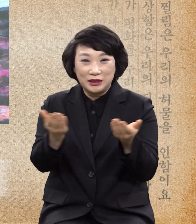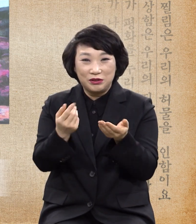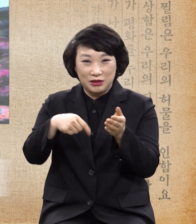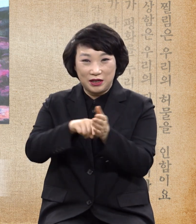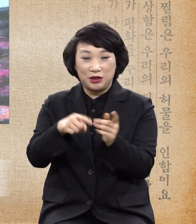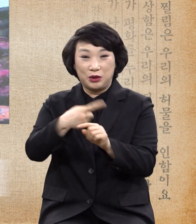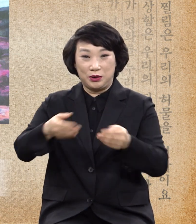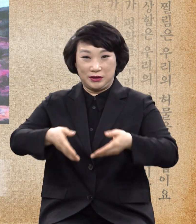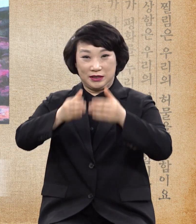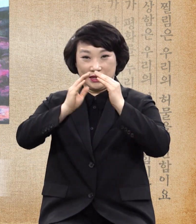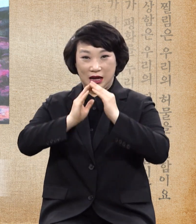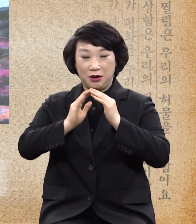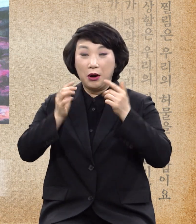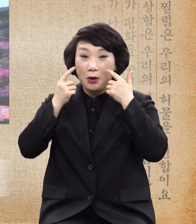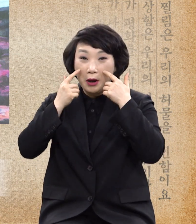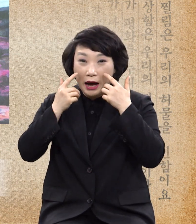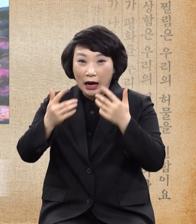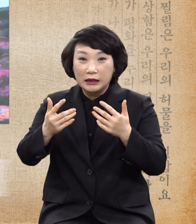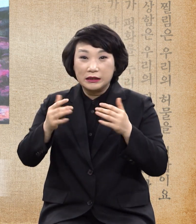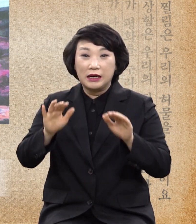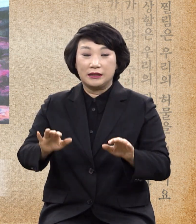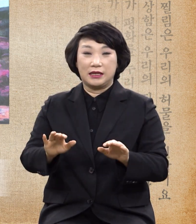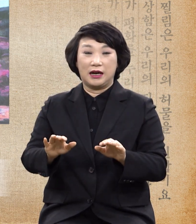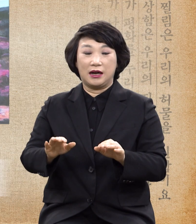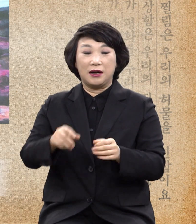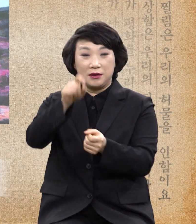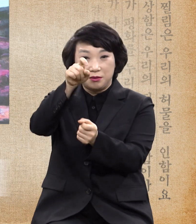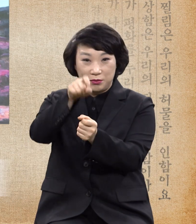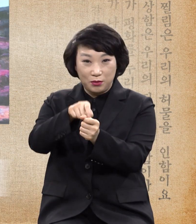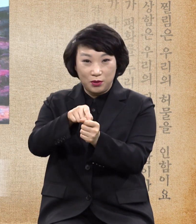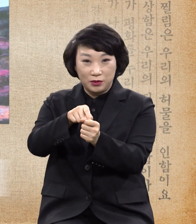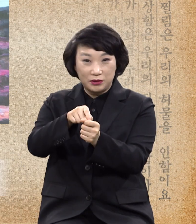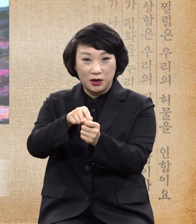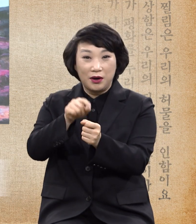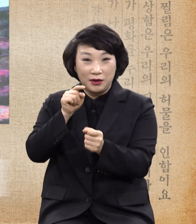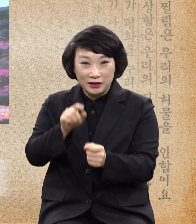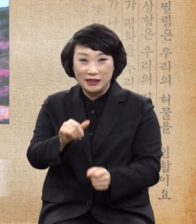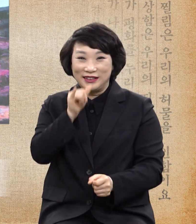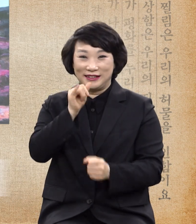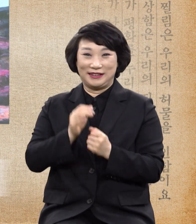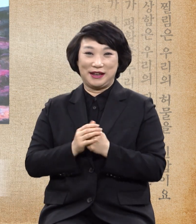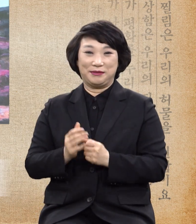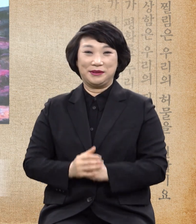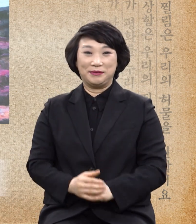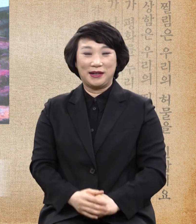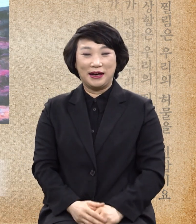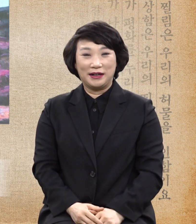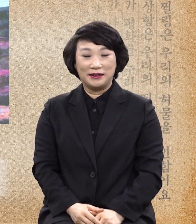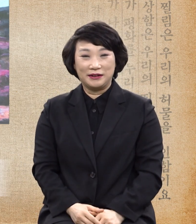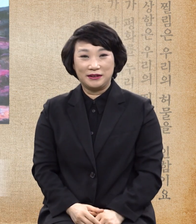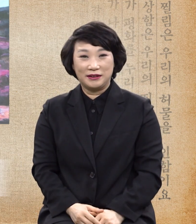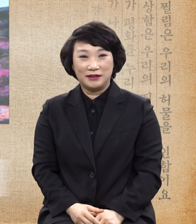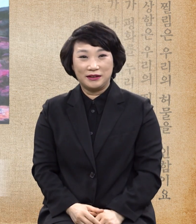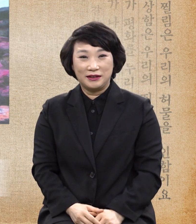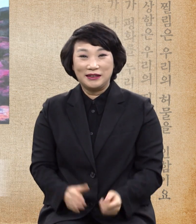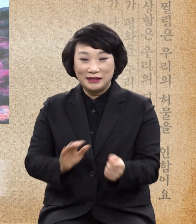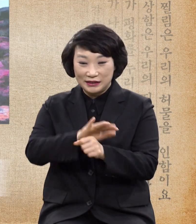분명하고도 확실한 목적이 있기 때문인 것입니다 사랑은 연세